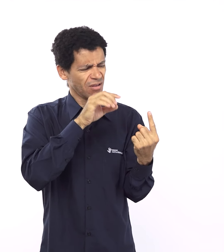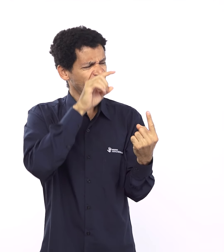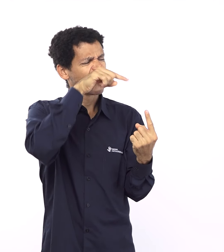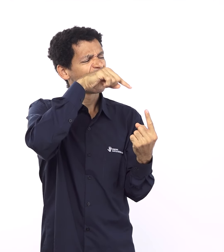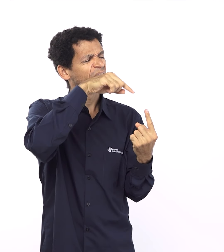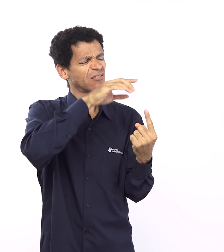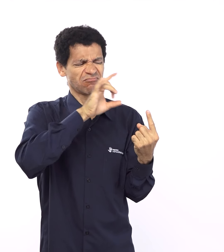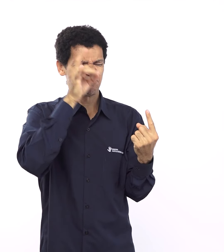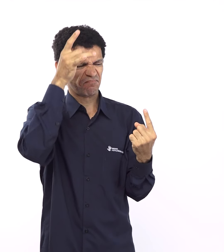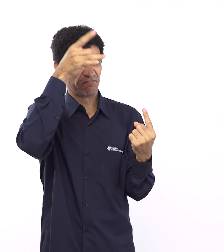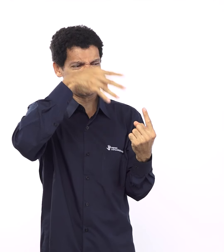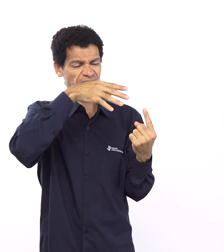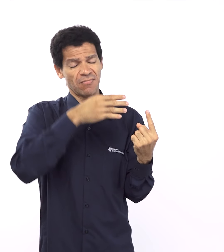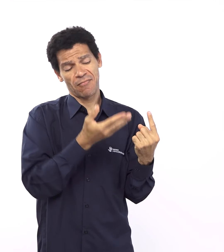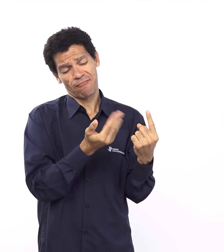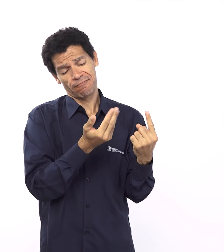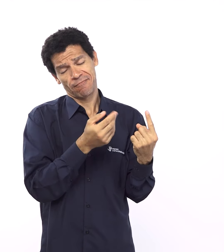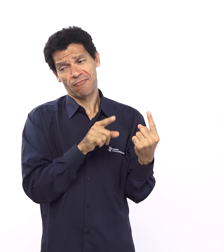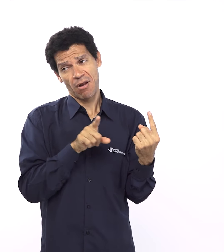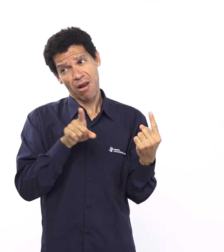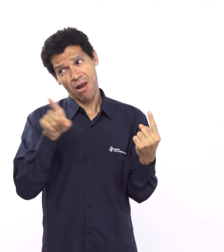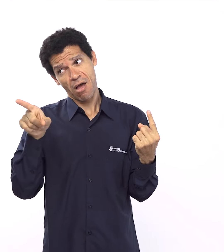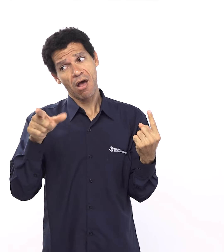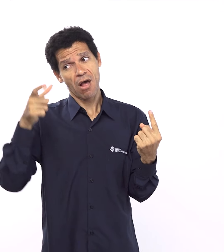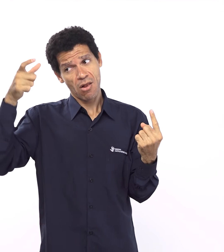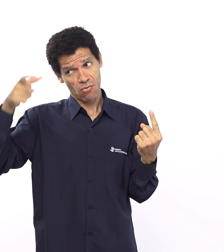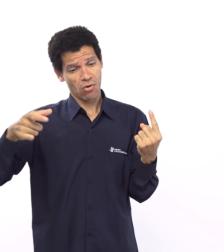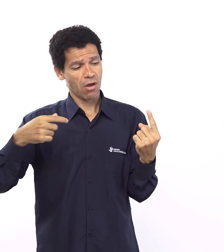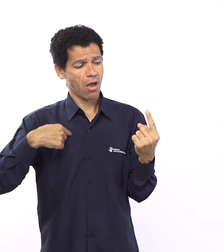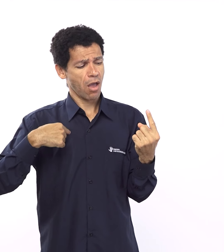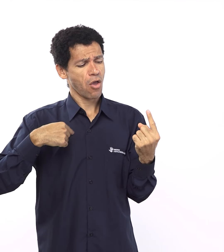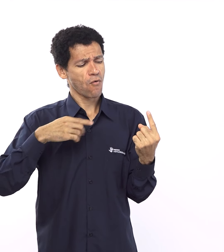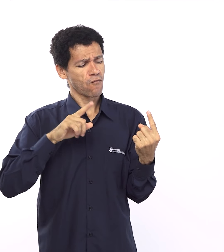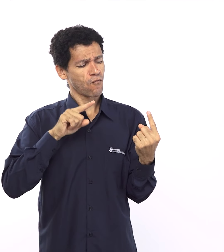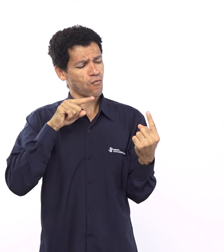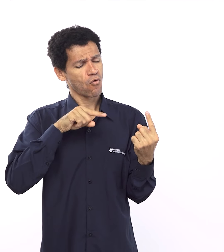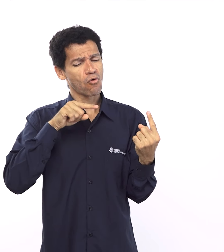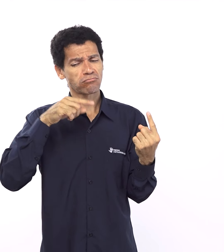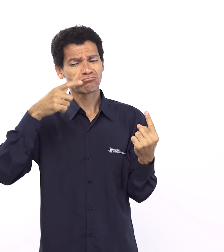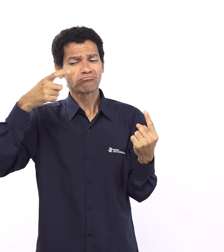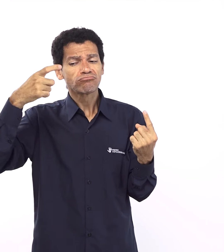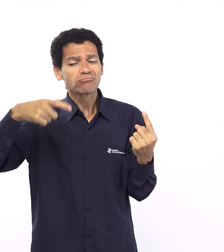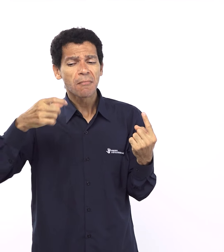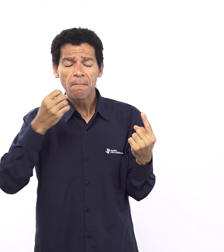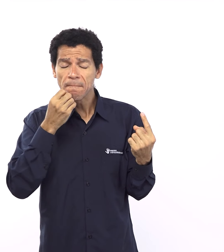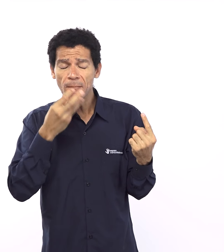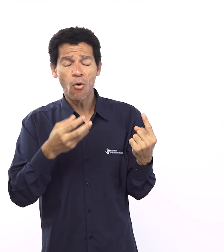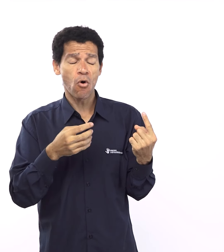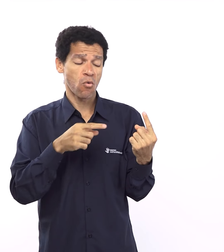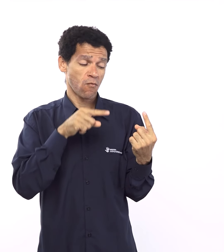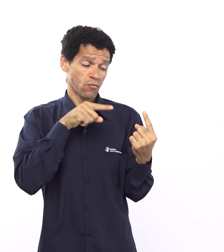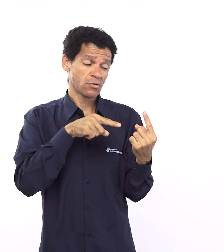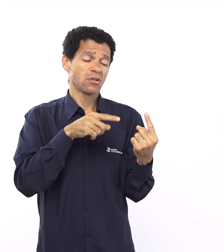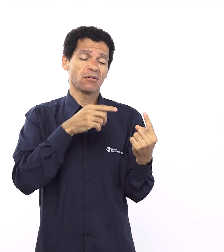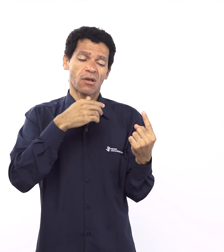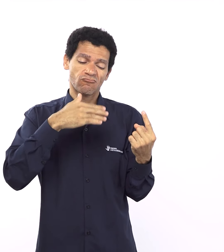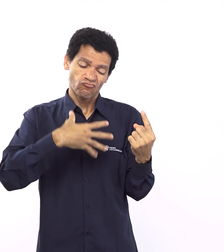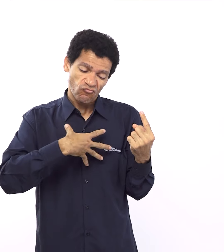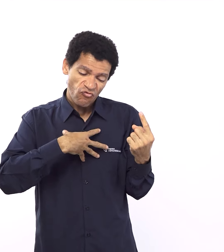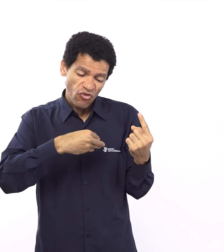e amaldiçoarei aqueles que o amaldiçoar. E em você serão benditas todas as famílias da terra. Terceiro chamado que